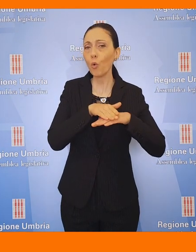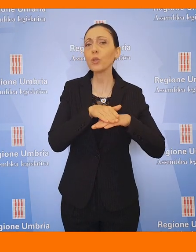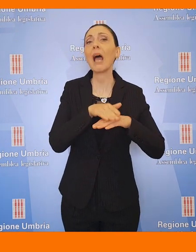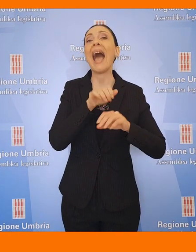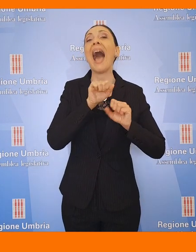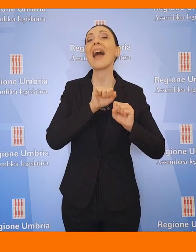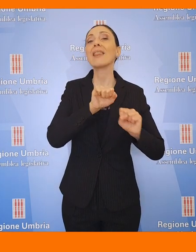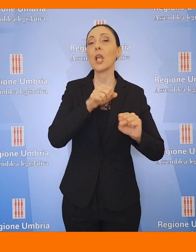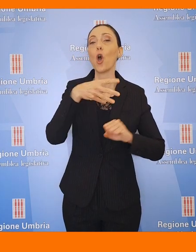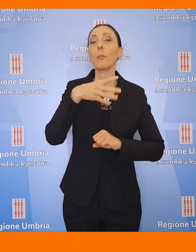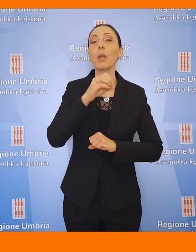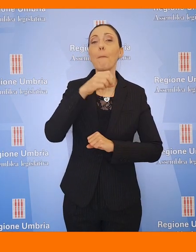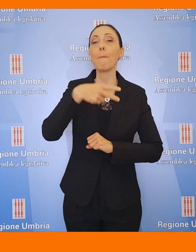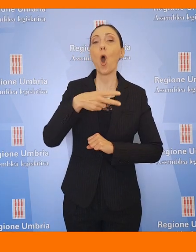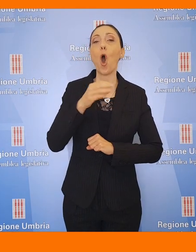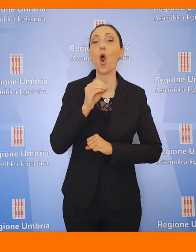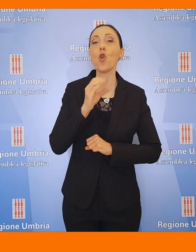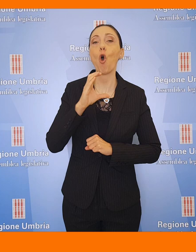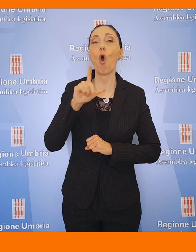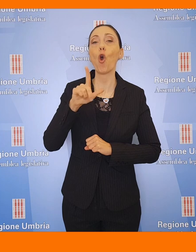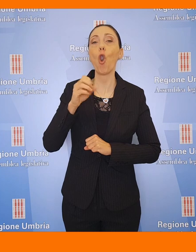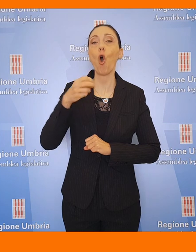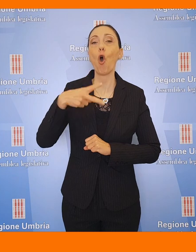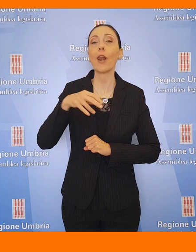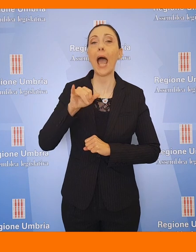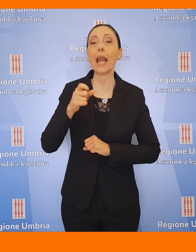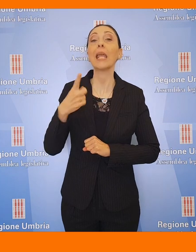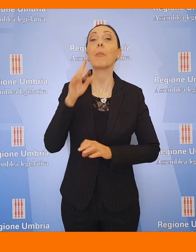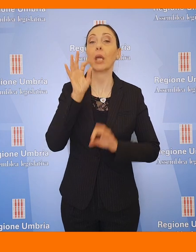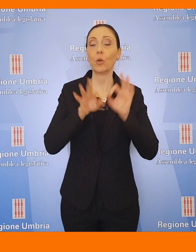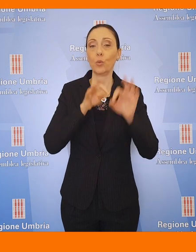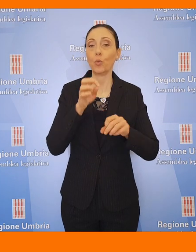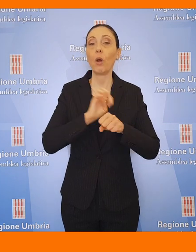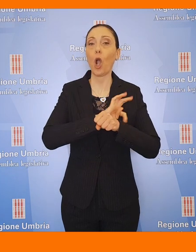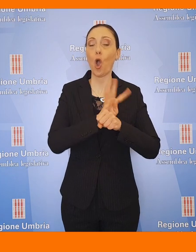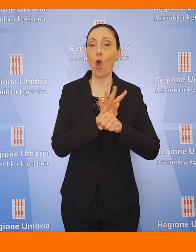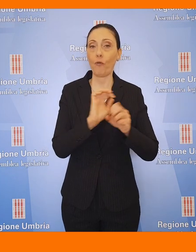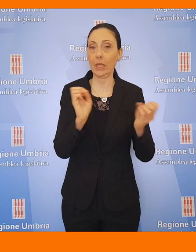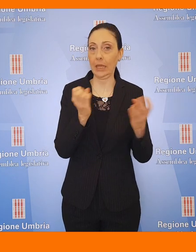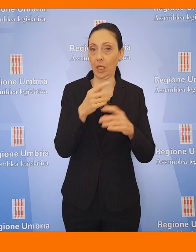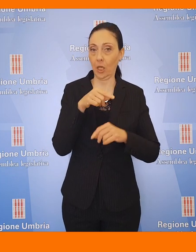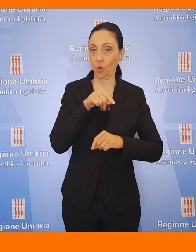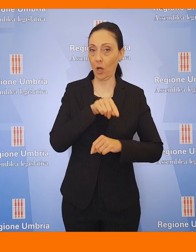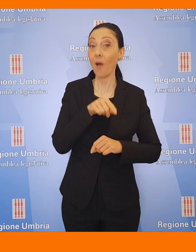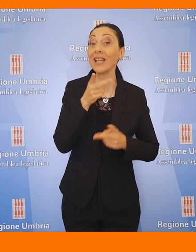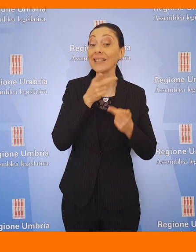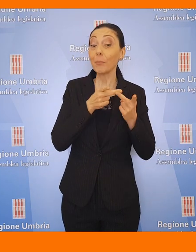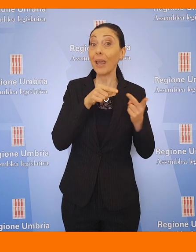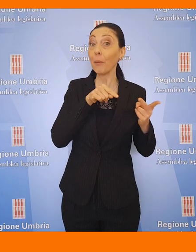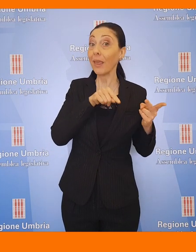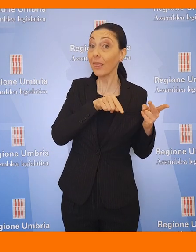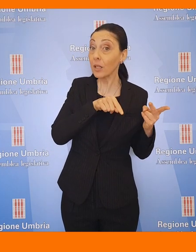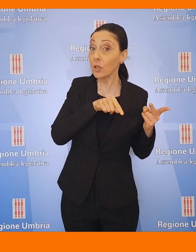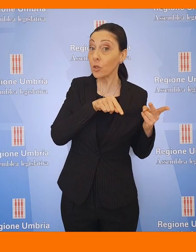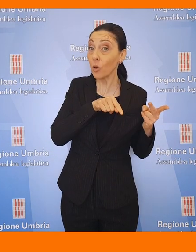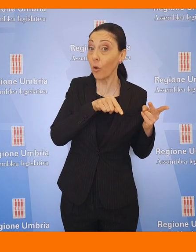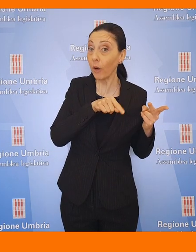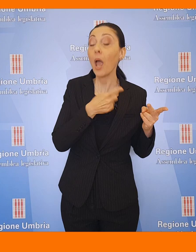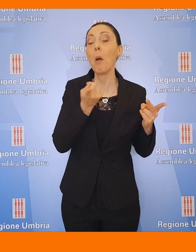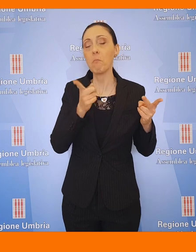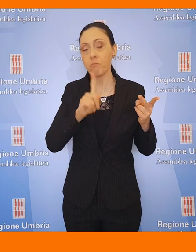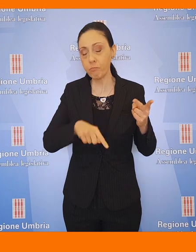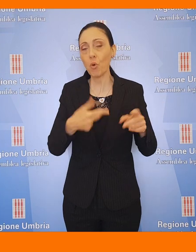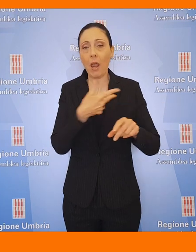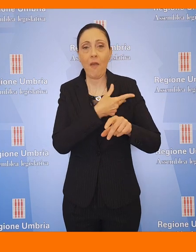anticorpi monoclonali per il trattamento di Covid-19. Questa sperimentazione, ricorda Mancini, insieme ai